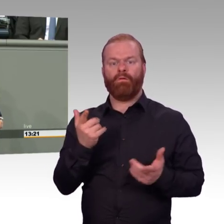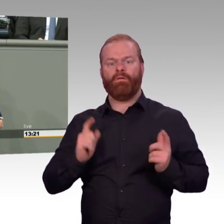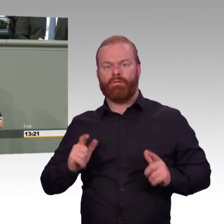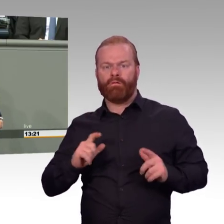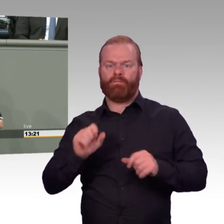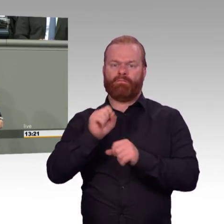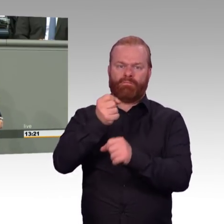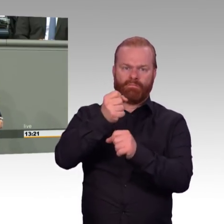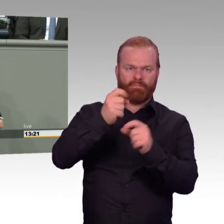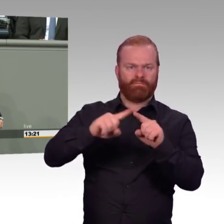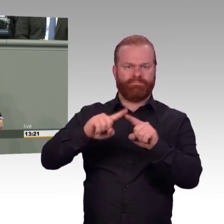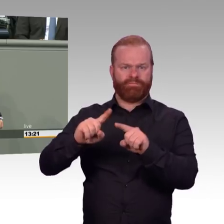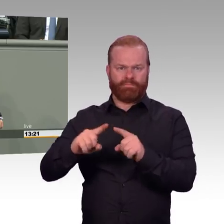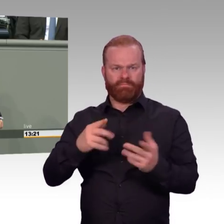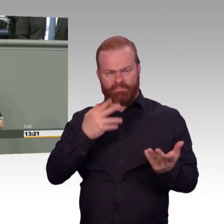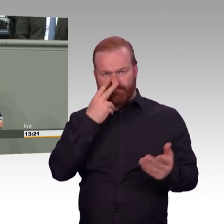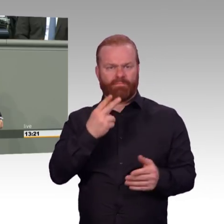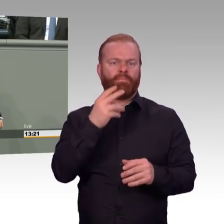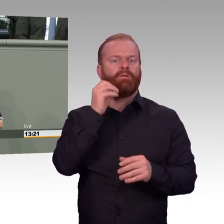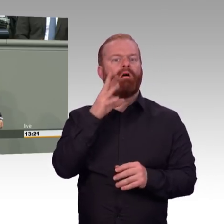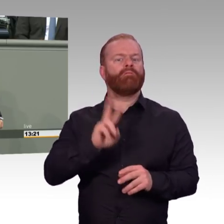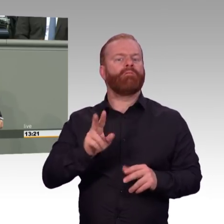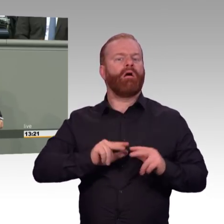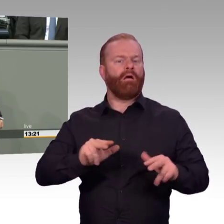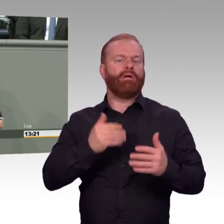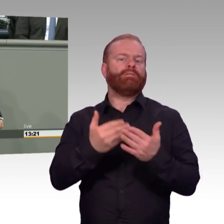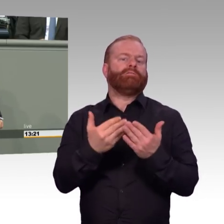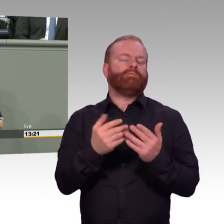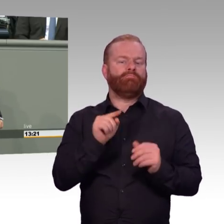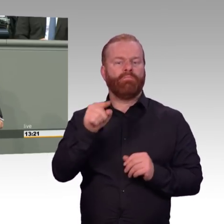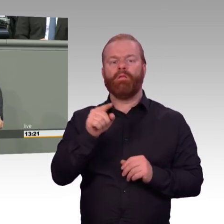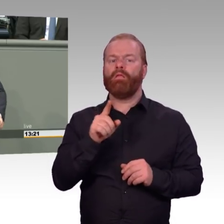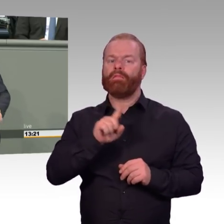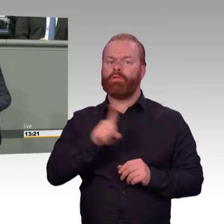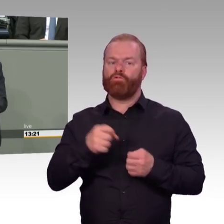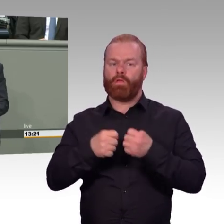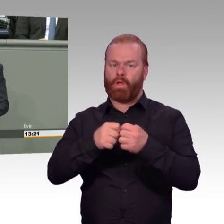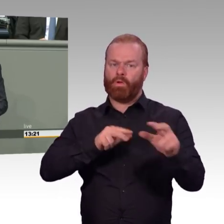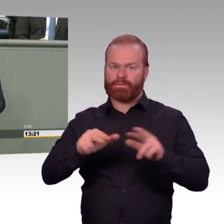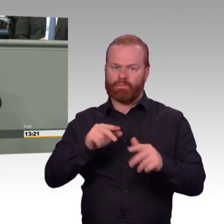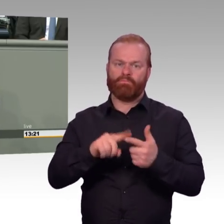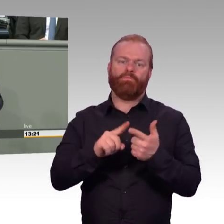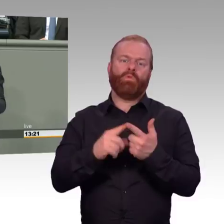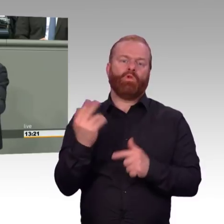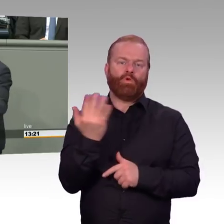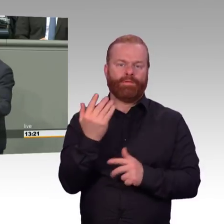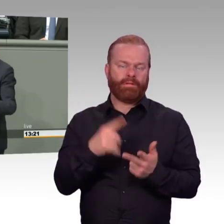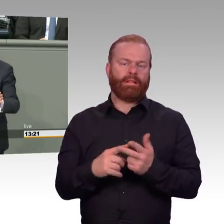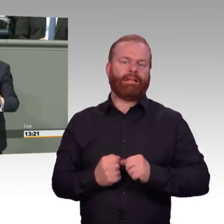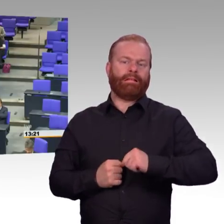Alles klar. Ich würde jetzt einfach weiterführen. Ich würde jetzt einfach weiterführen. Äh, gut.